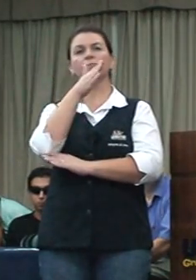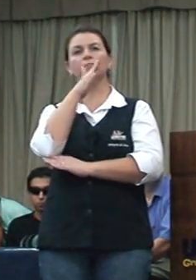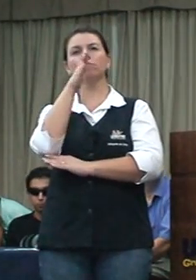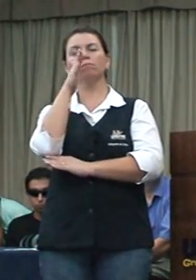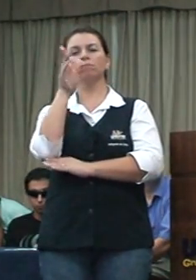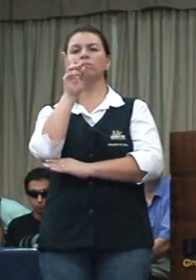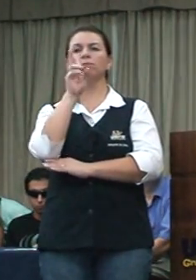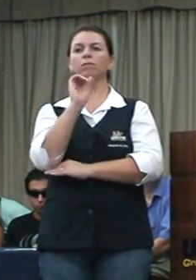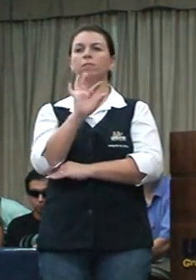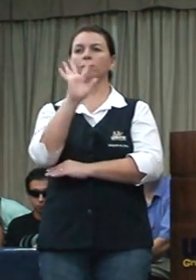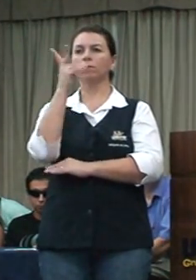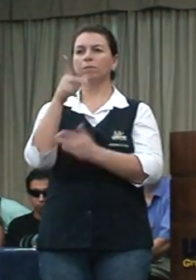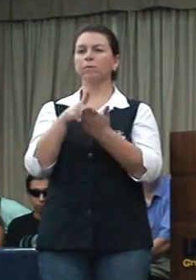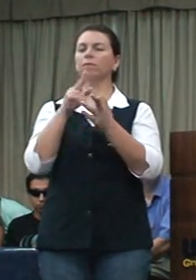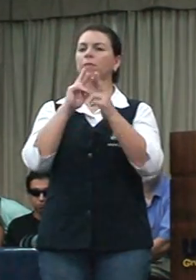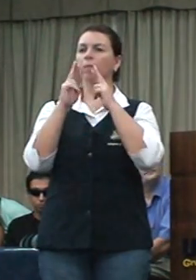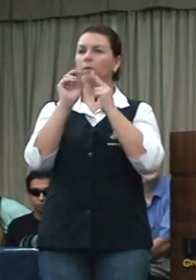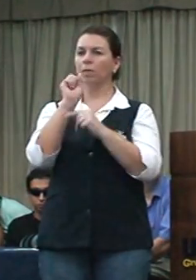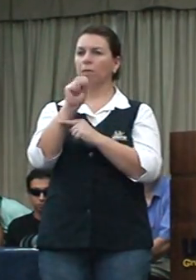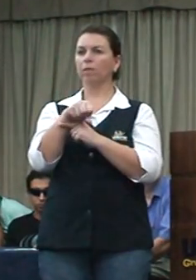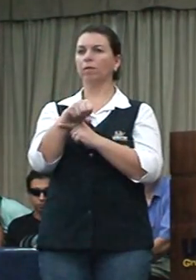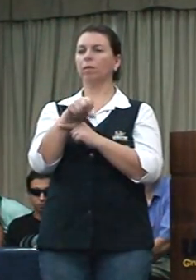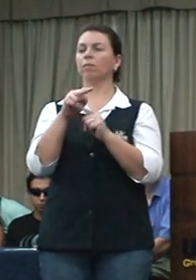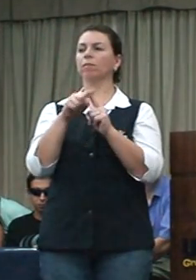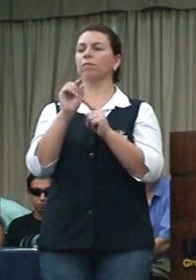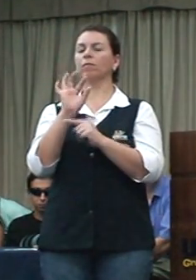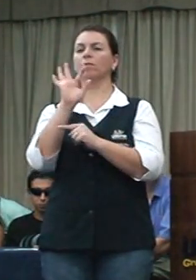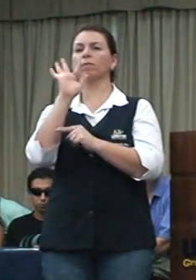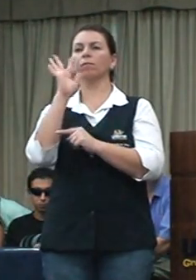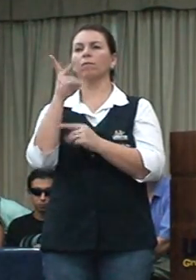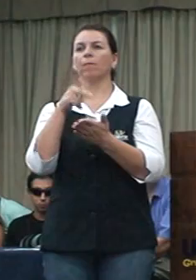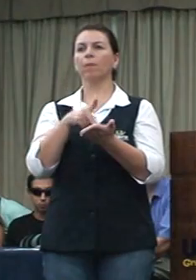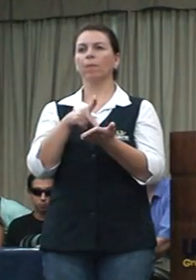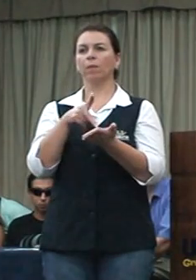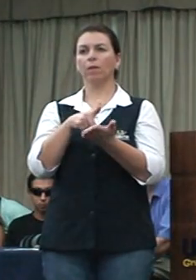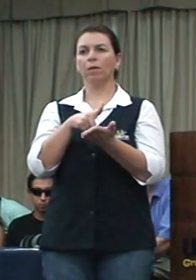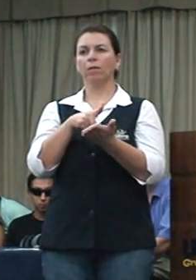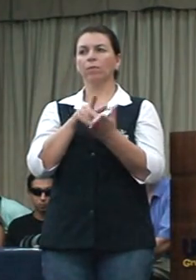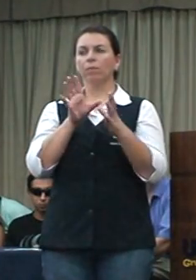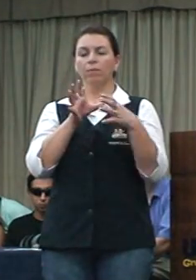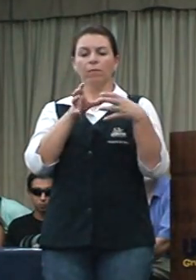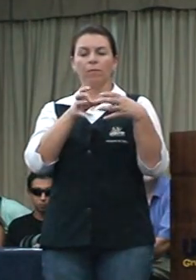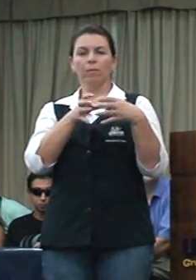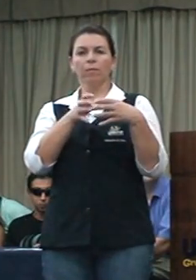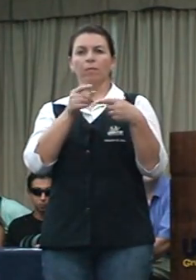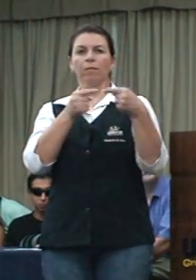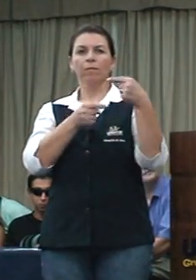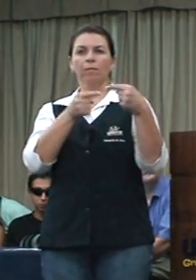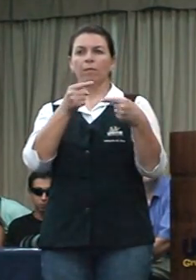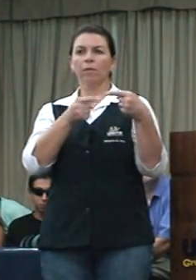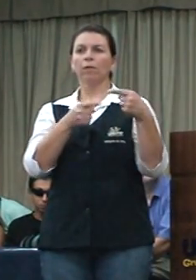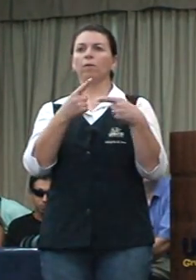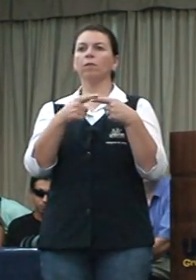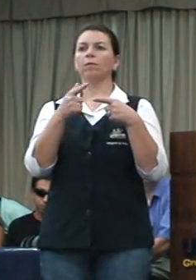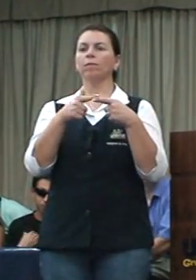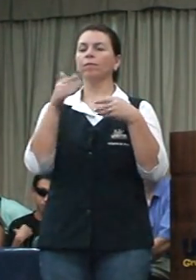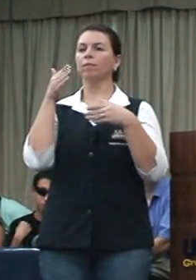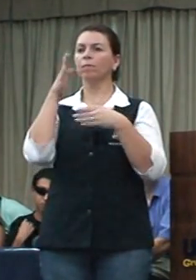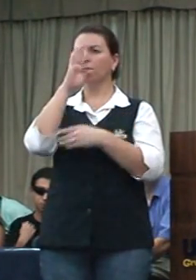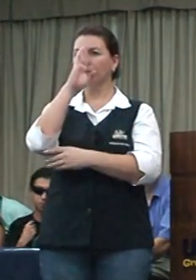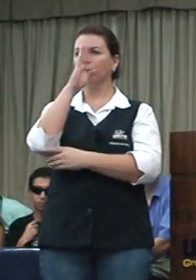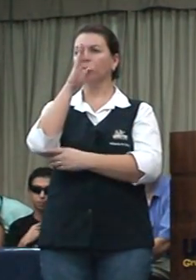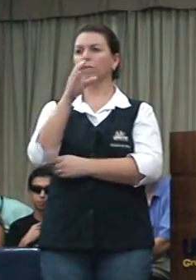ver o que está acontecendo e denuncia. Mas o que está acontecendo é que os órgãos públicos estão se omitindo, principalmente quando envolve a Copelo.